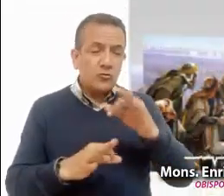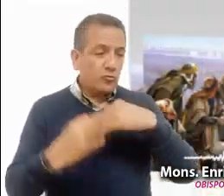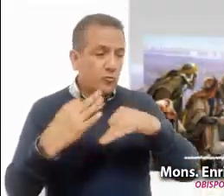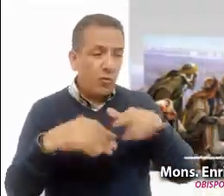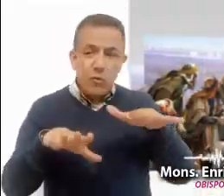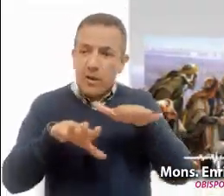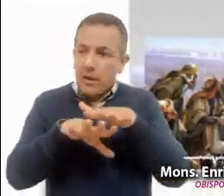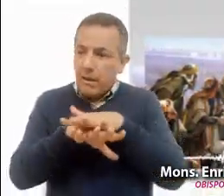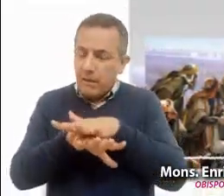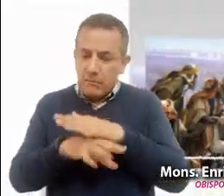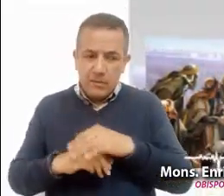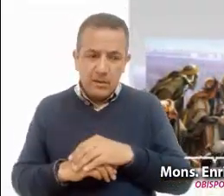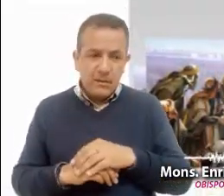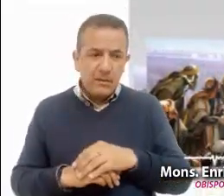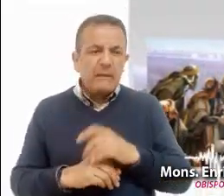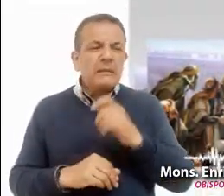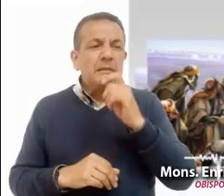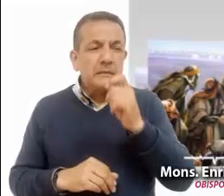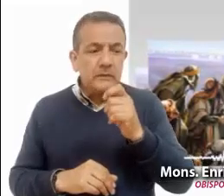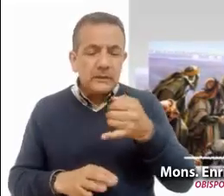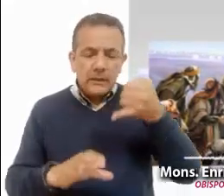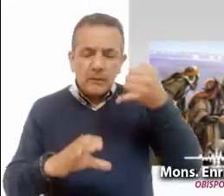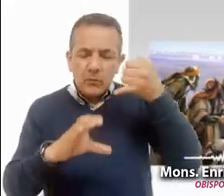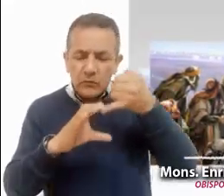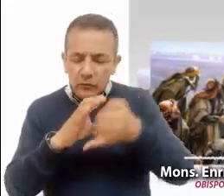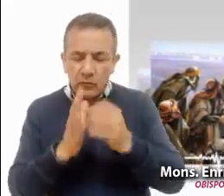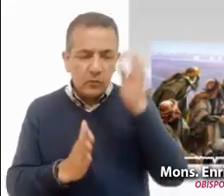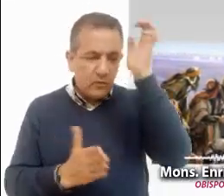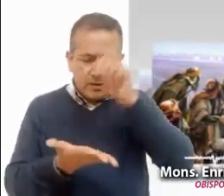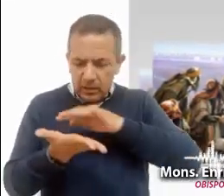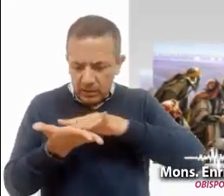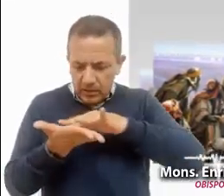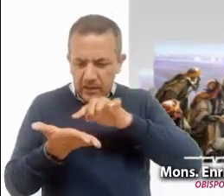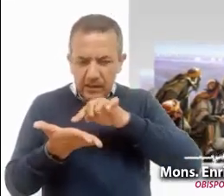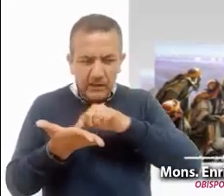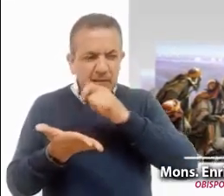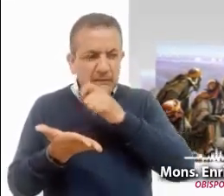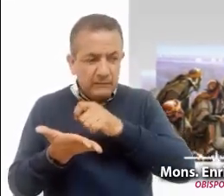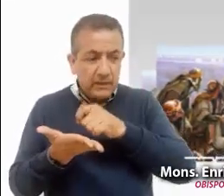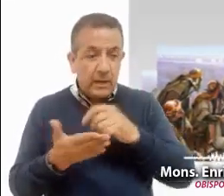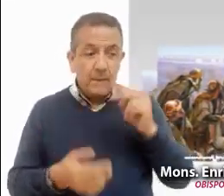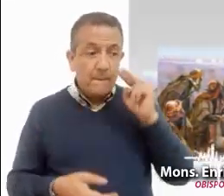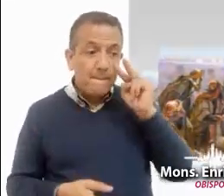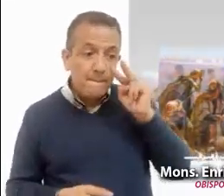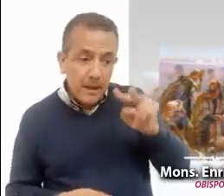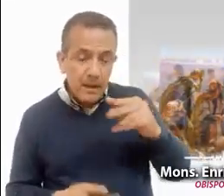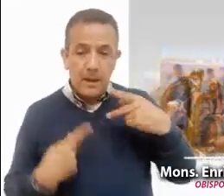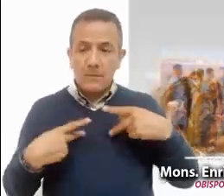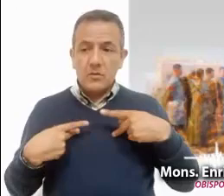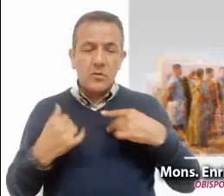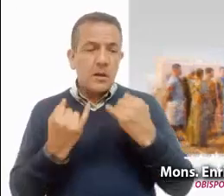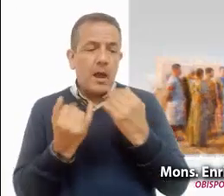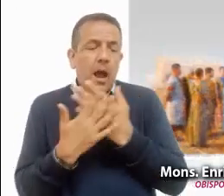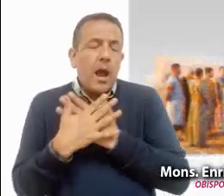En el fondo, es descubrir la profundidad del Evangelio. Mirar a la persona con los ojos